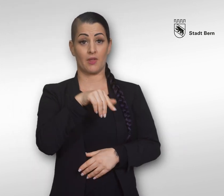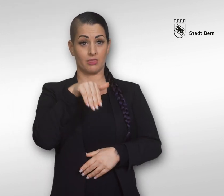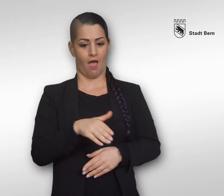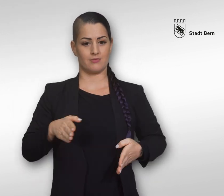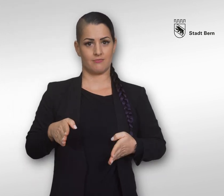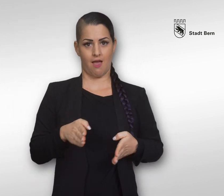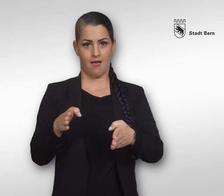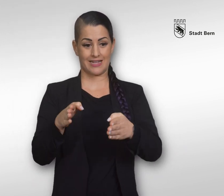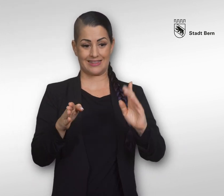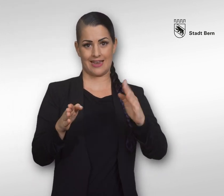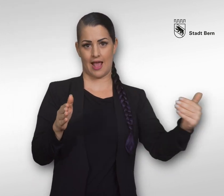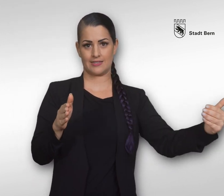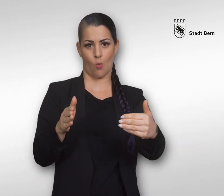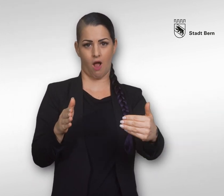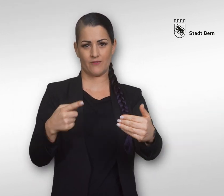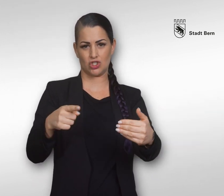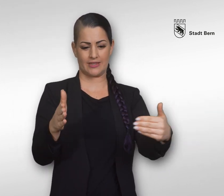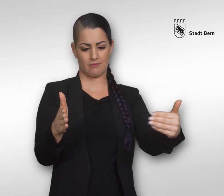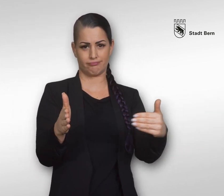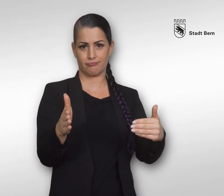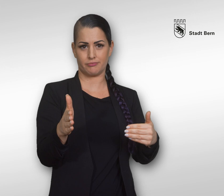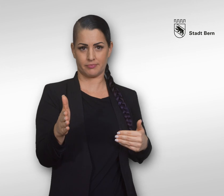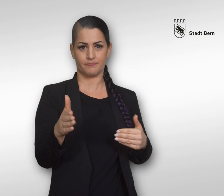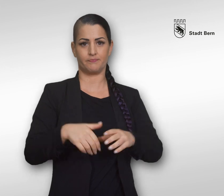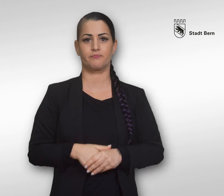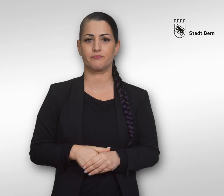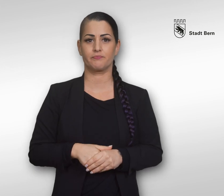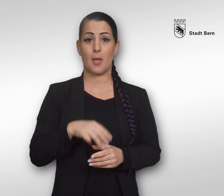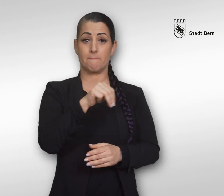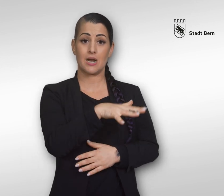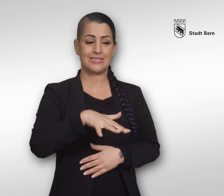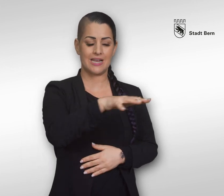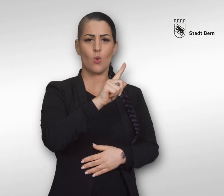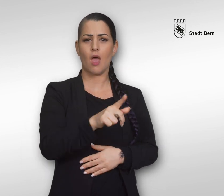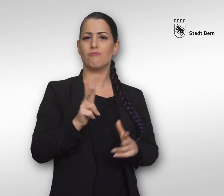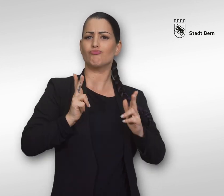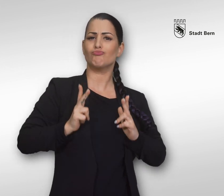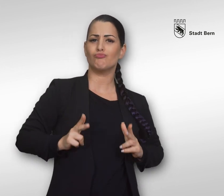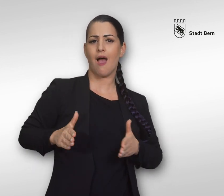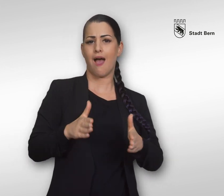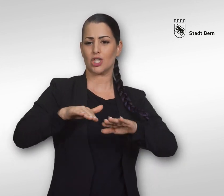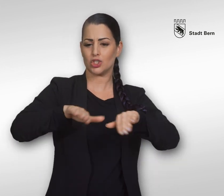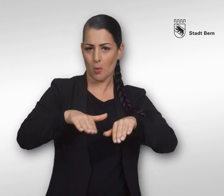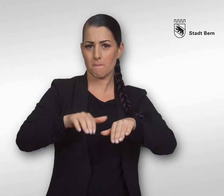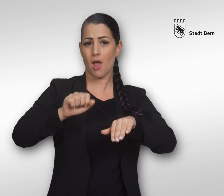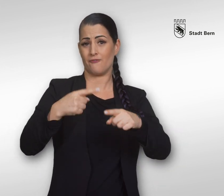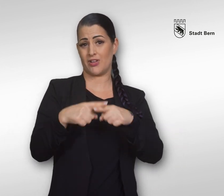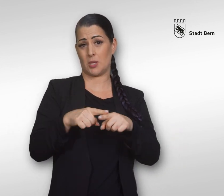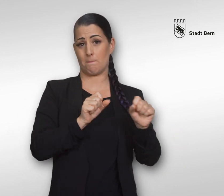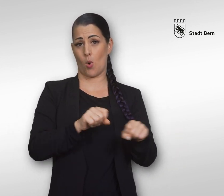Durch den direkten Zugang zur Aare bietet das Marzili viele Ausstiegsmöglichkeiten nach einem gemütlichen Aare